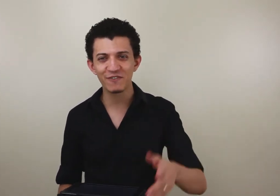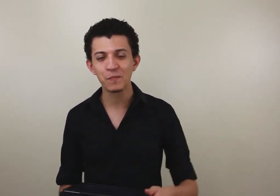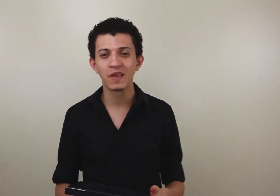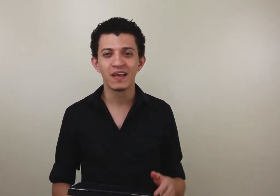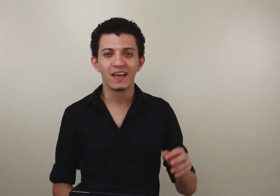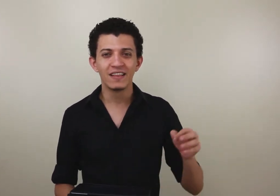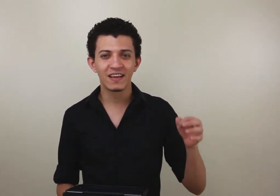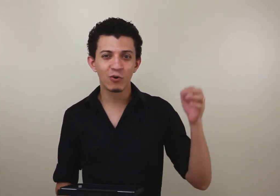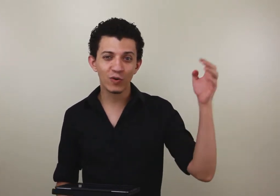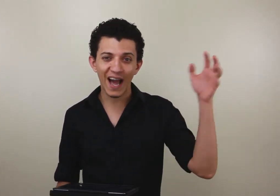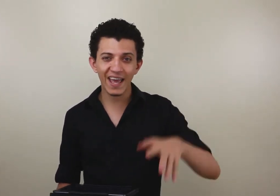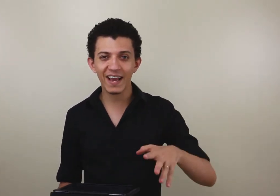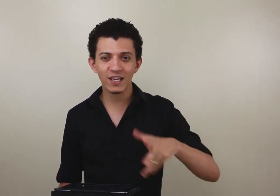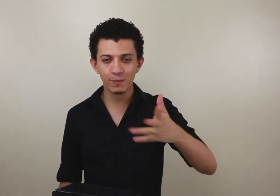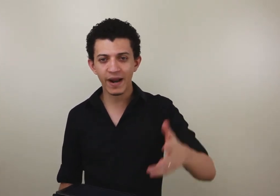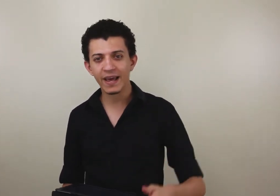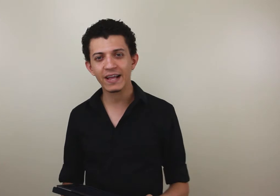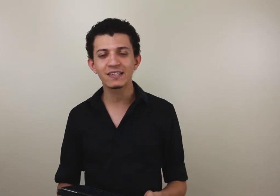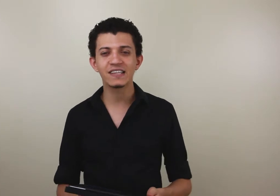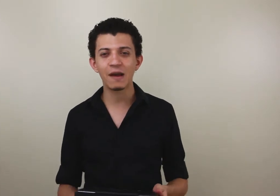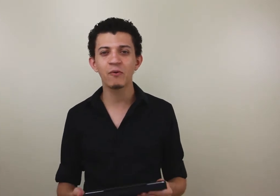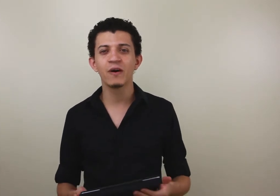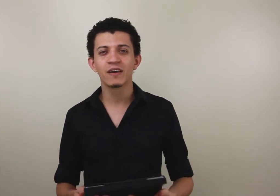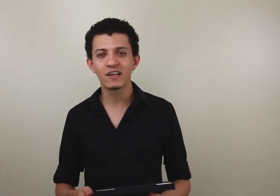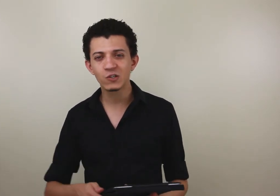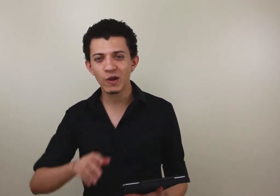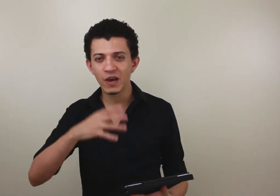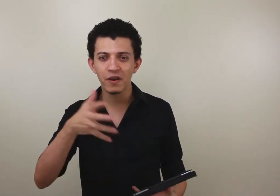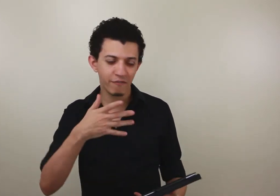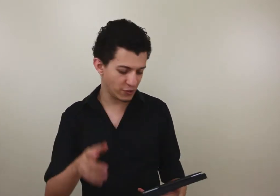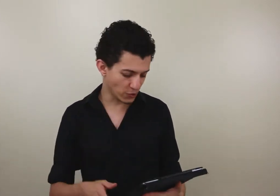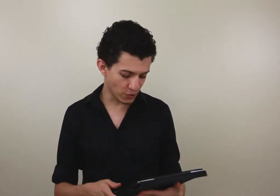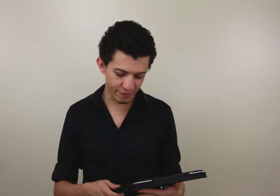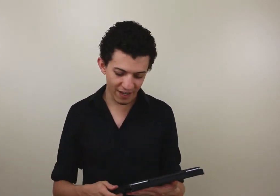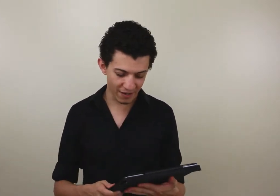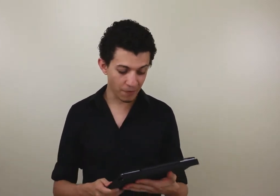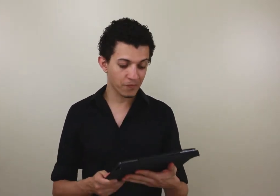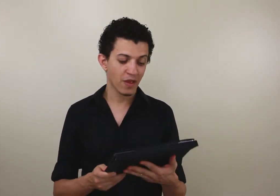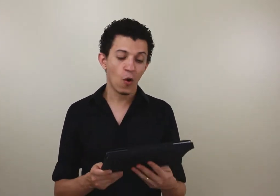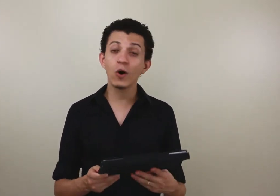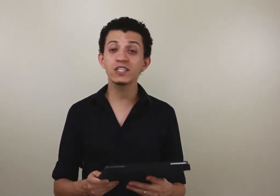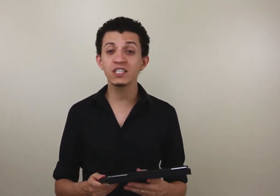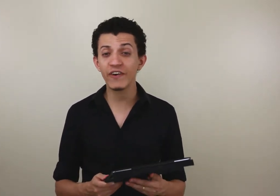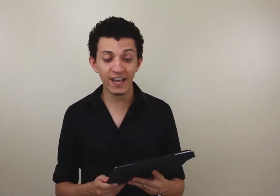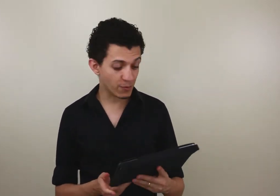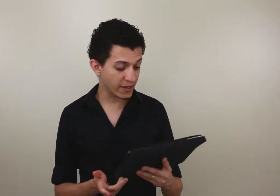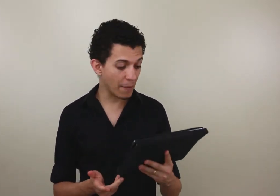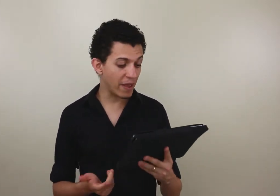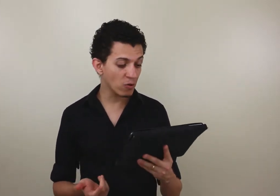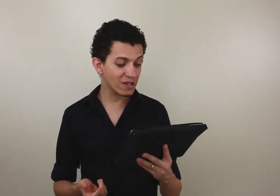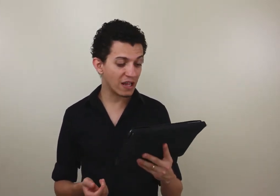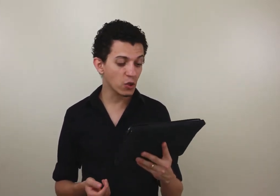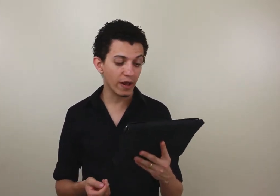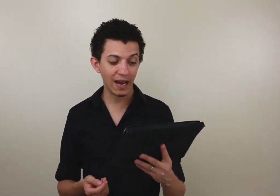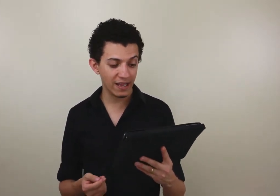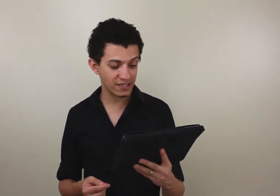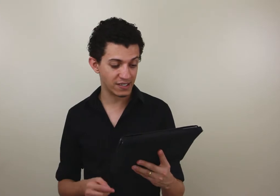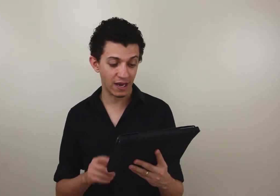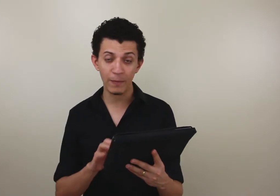enfim, quando caírem aqui de paraquedas, saibam quem sou eu e de onde eu estou falando. Hoje a gente vai responder a pergunta da Doralice, ela